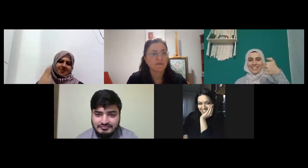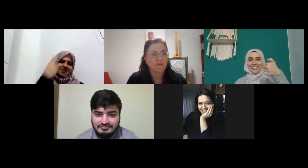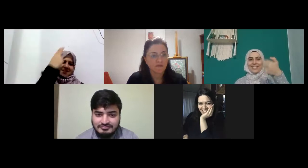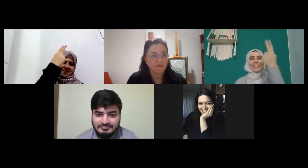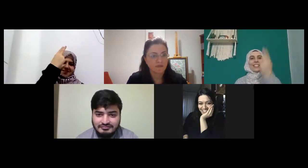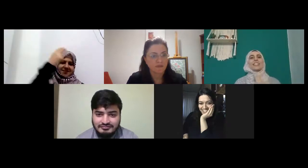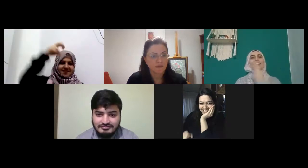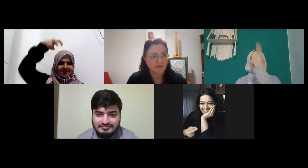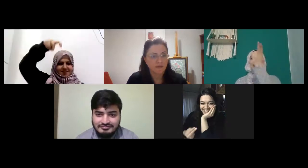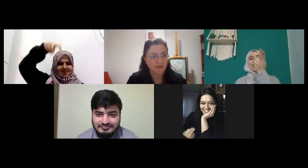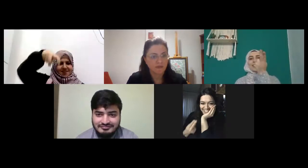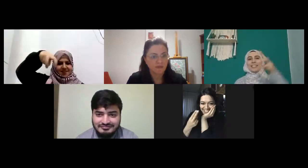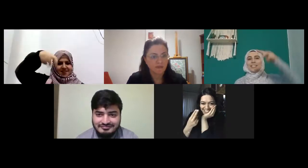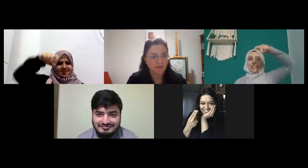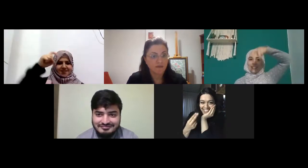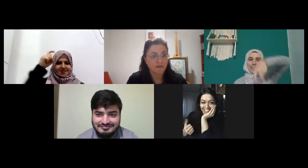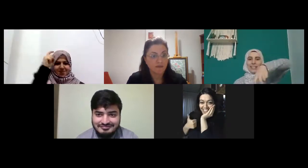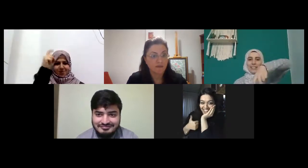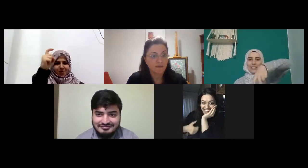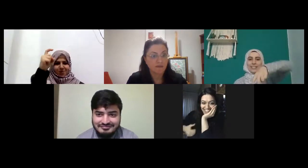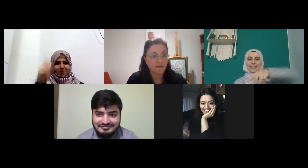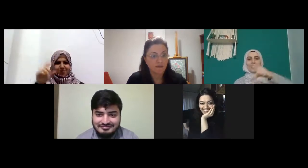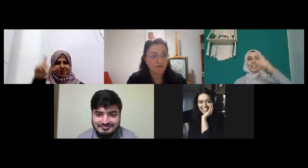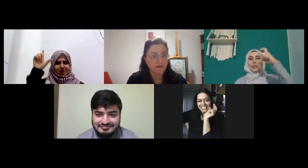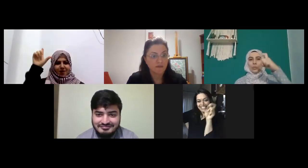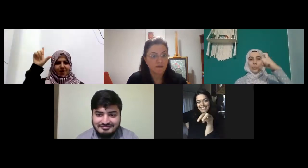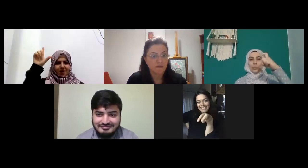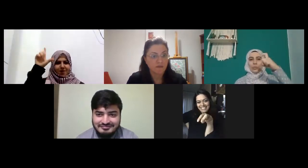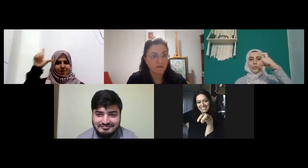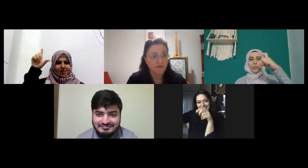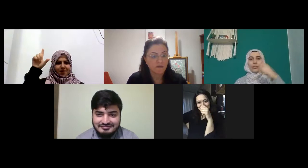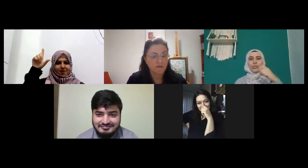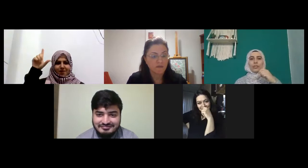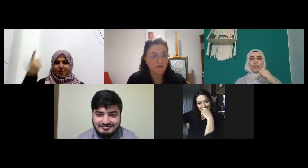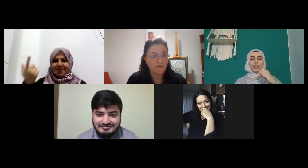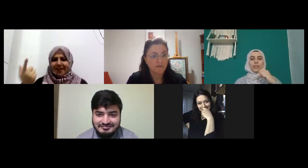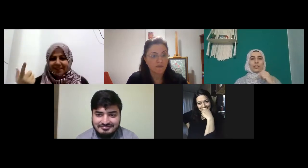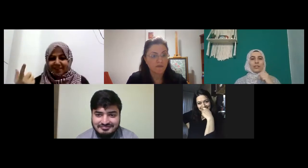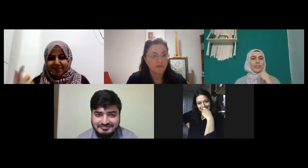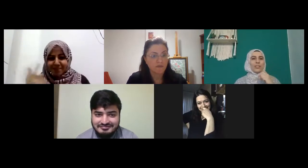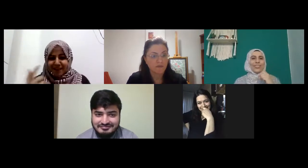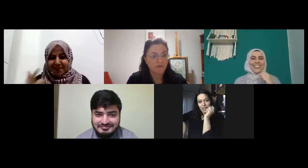yedi sekiz dokuz on neydi çabuk geldim